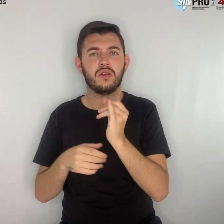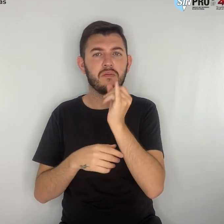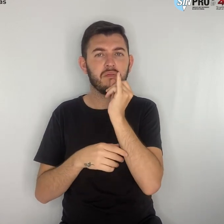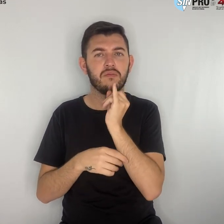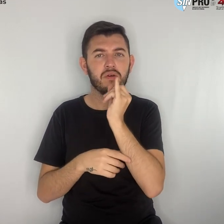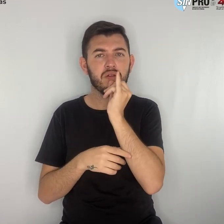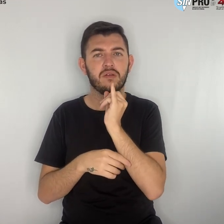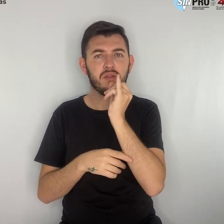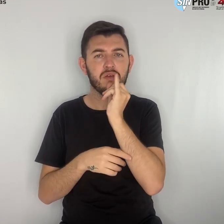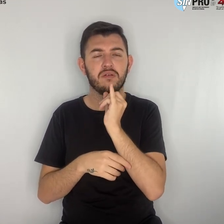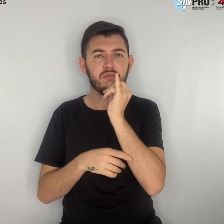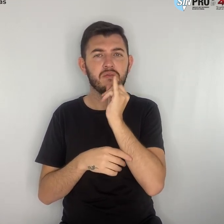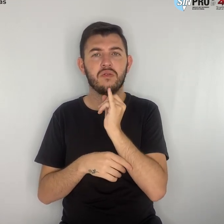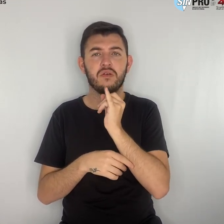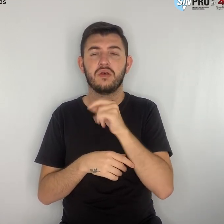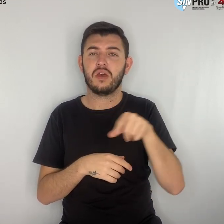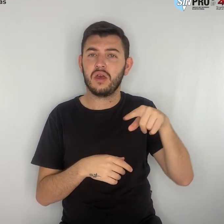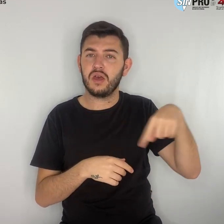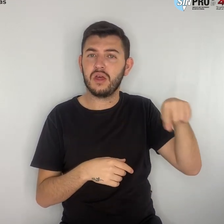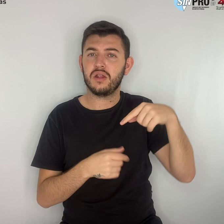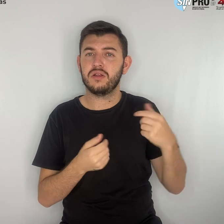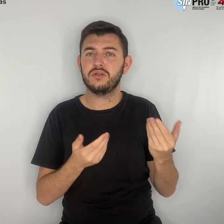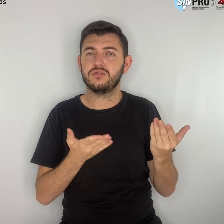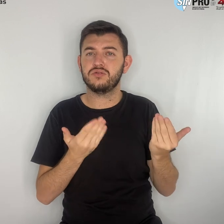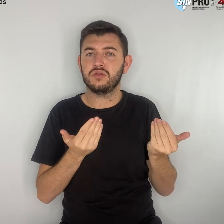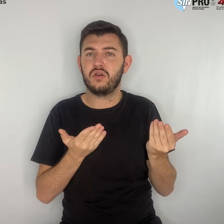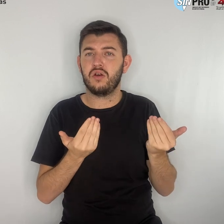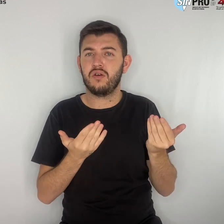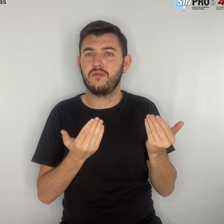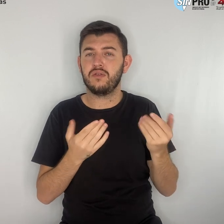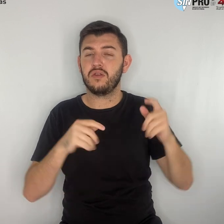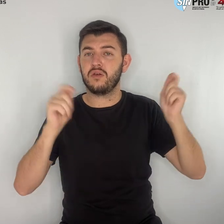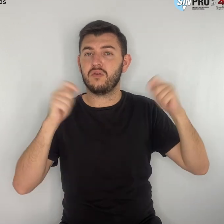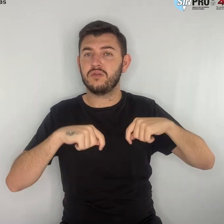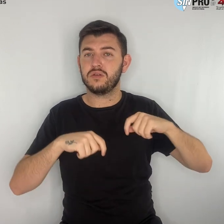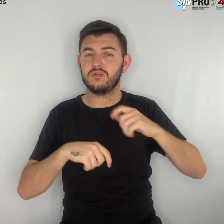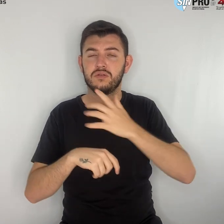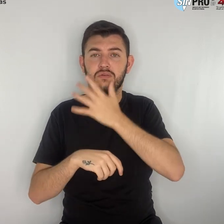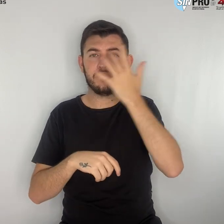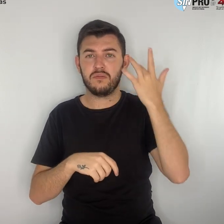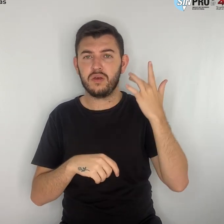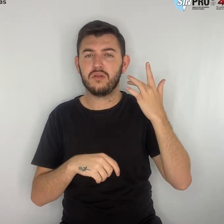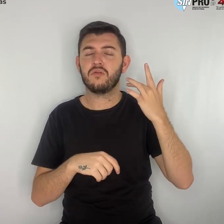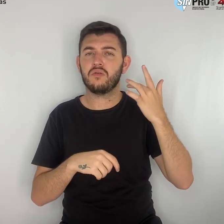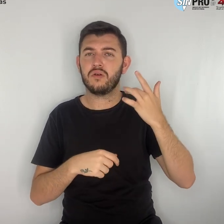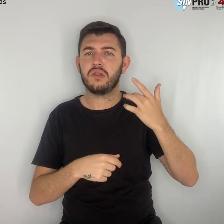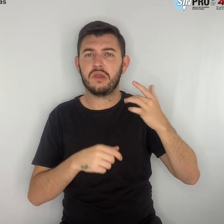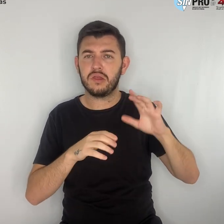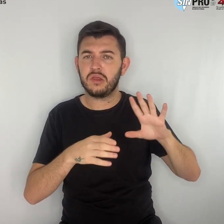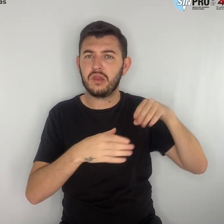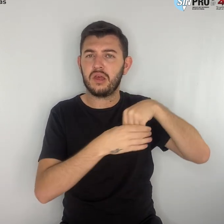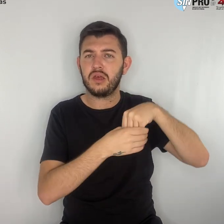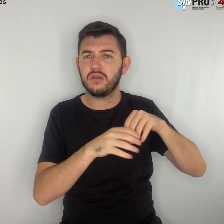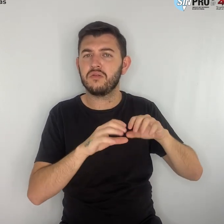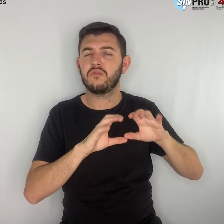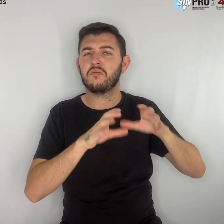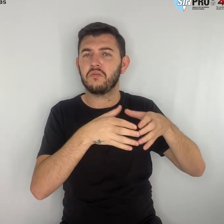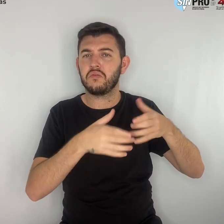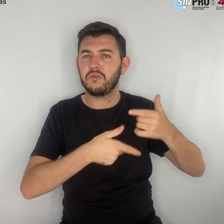à maioria dos jovens sua condição de integrantes da classe trabalhadora. Comentário